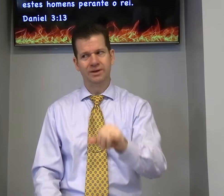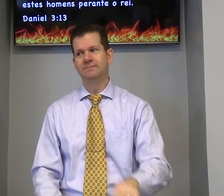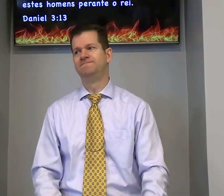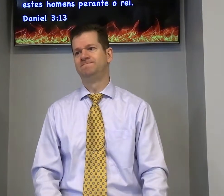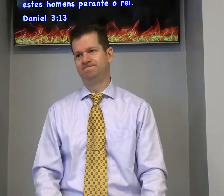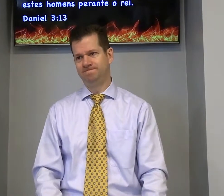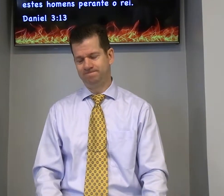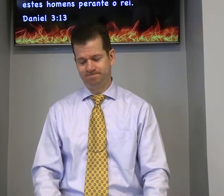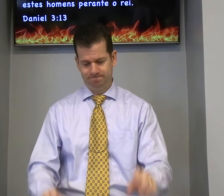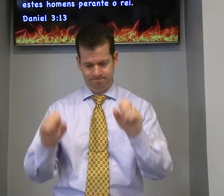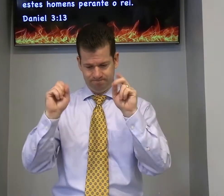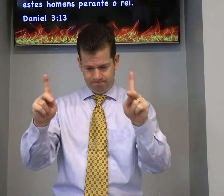vai ter